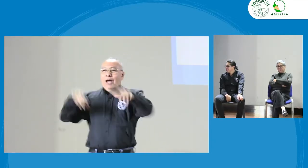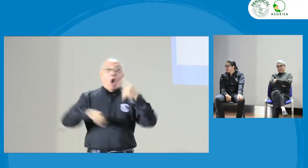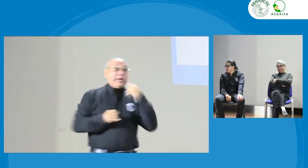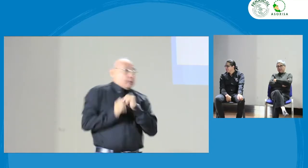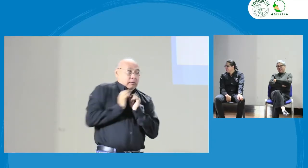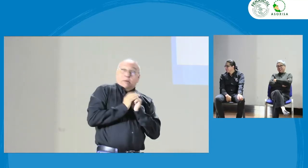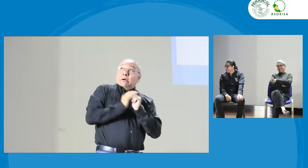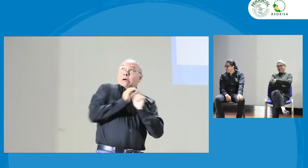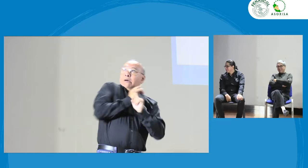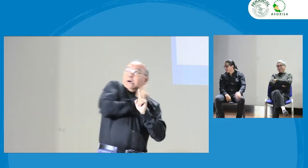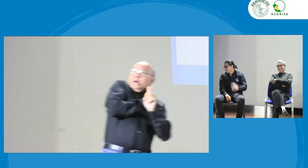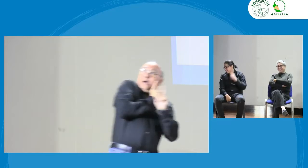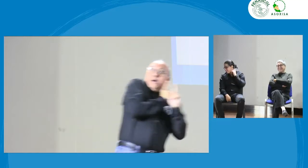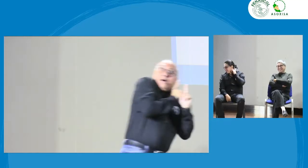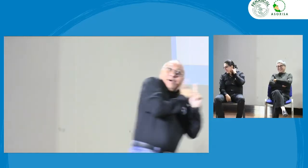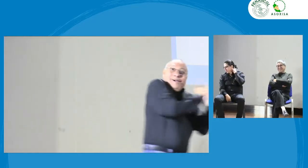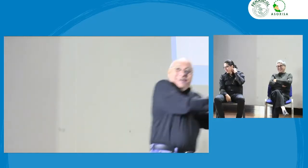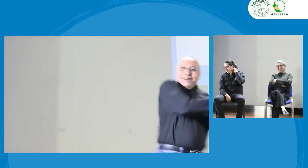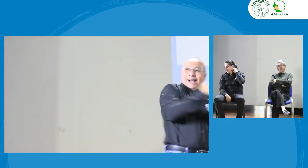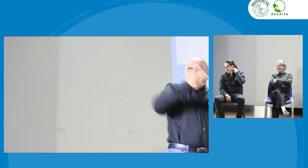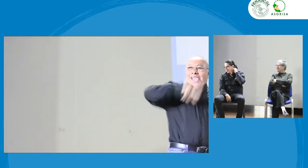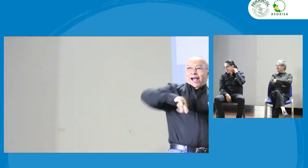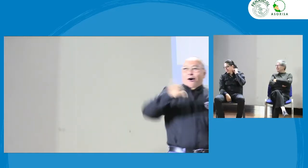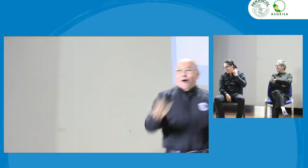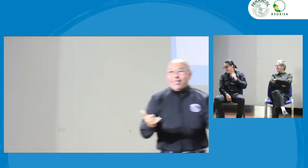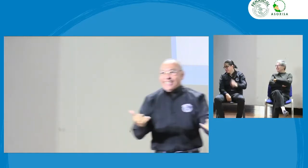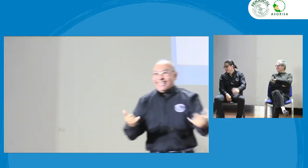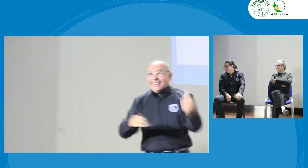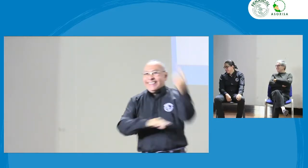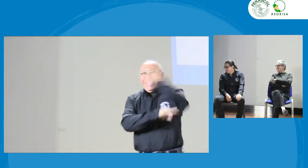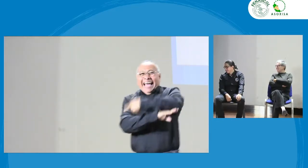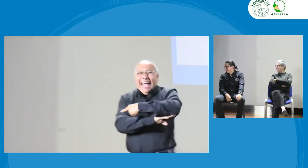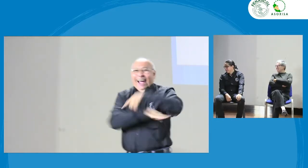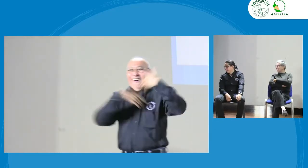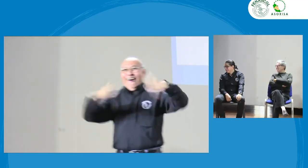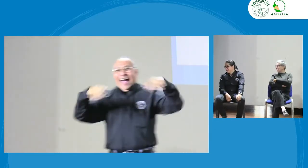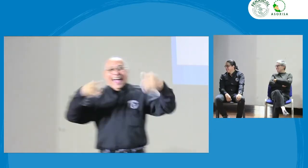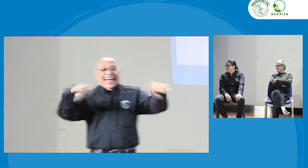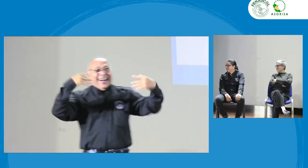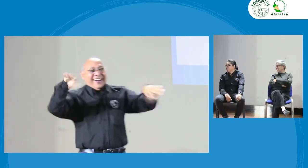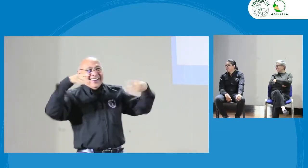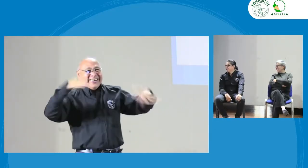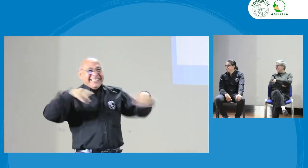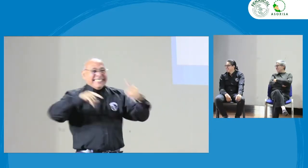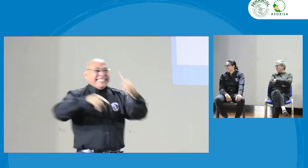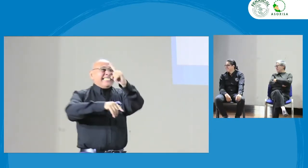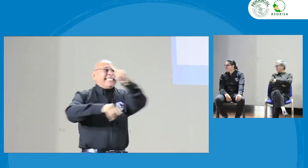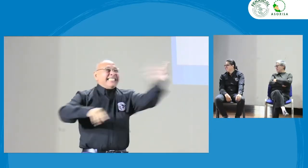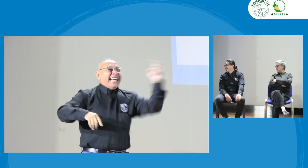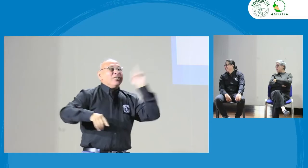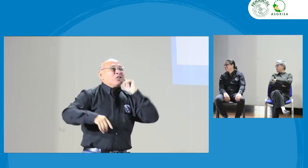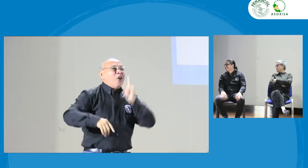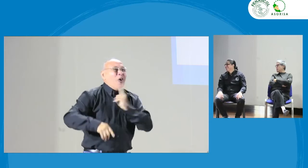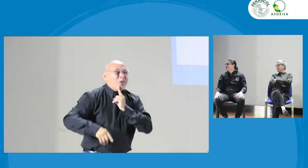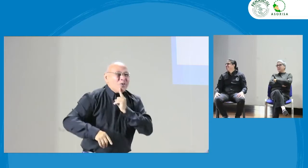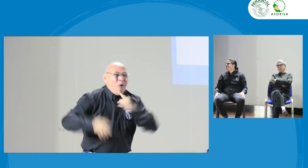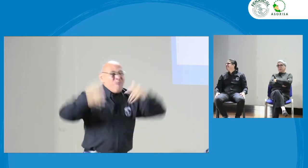gran mayoría de personas son personas sordas. Así que vamos a tener cien